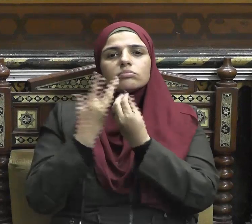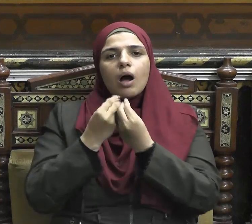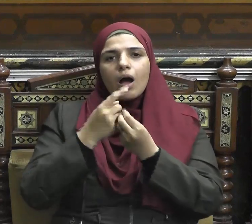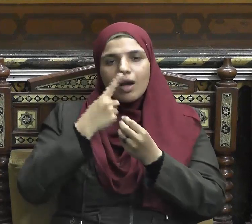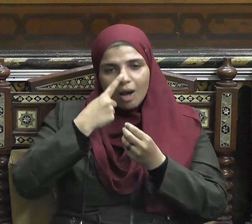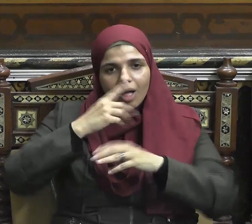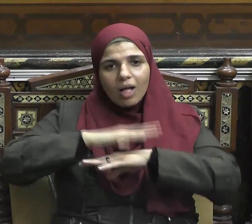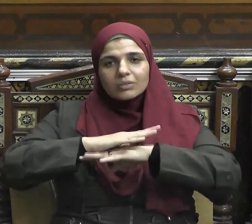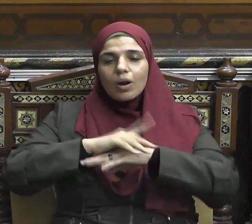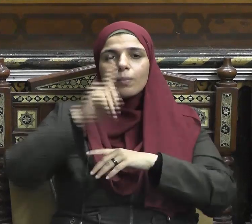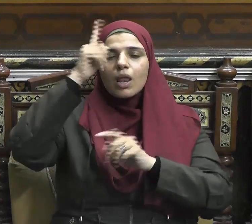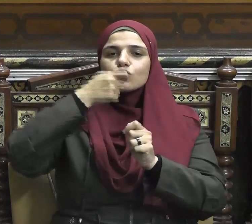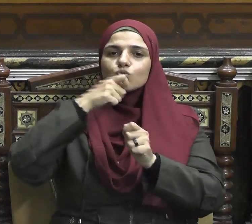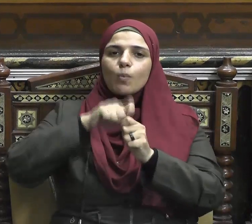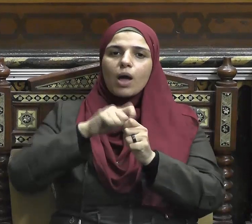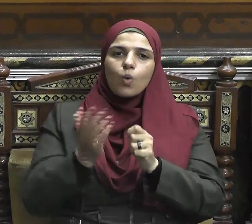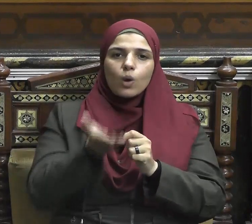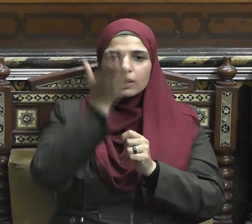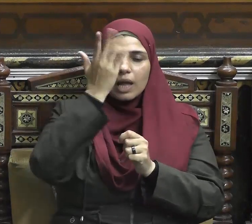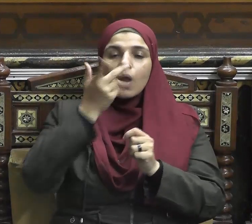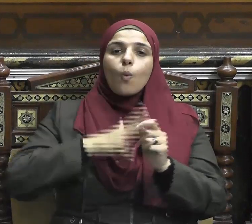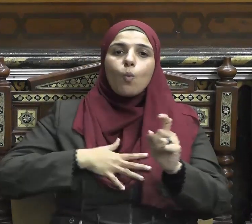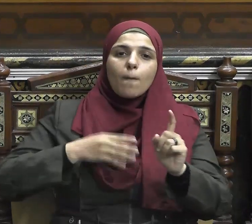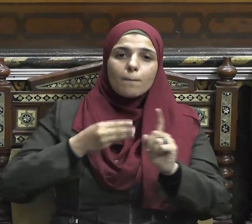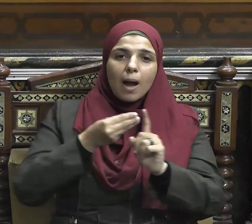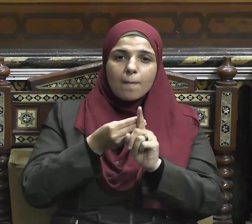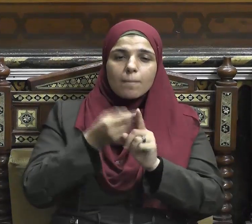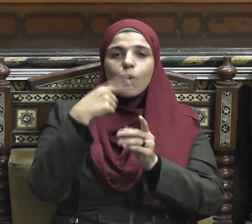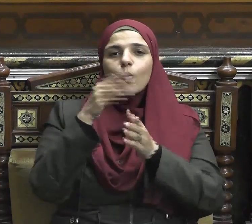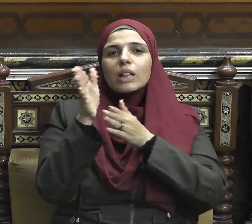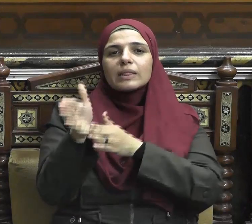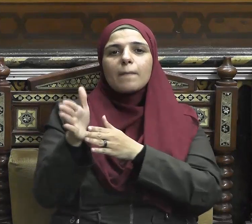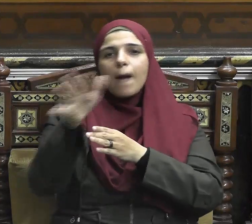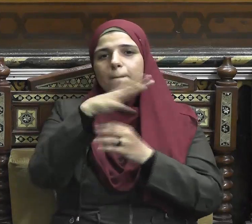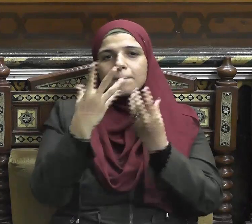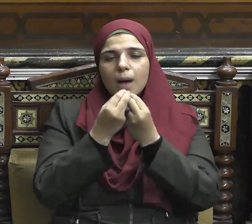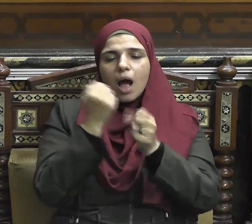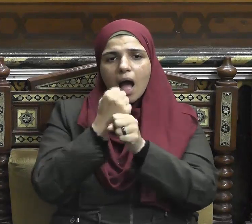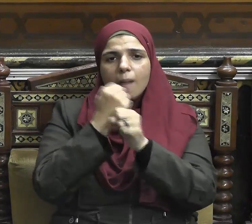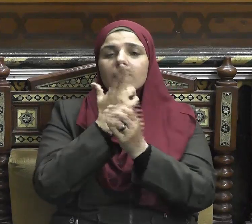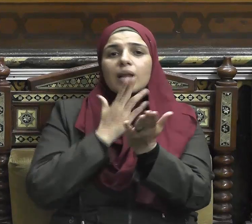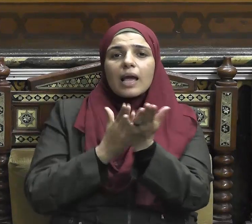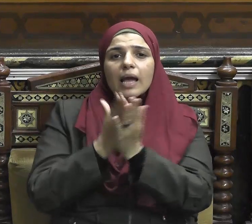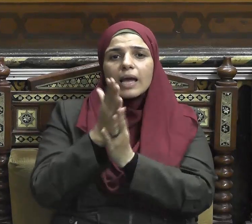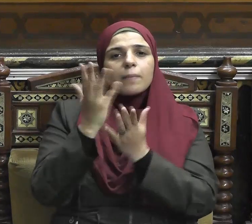ومحبة واتباع واقتداء بسيدنا رسول الله